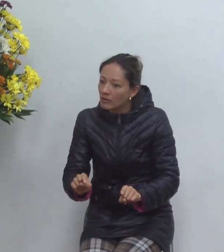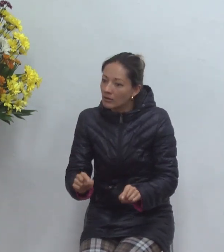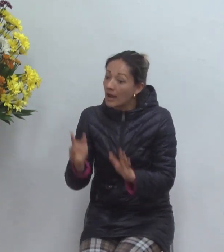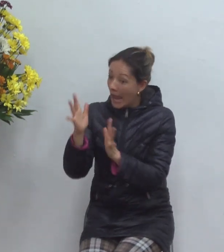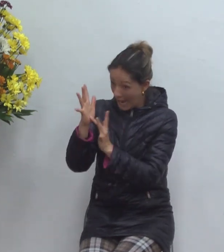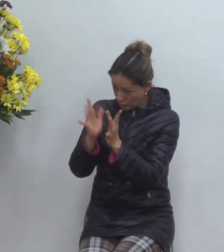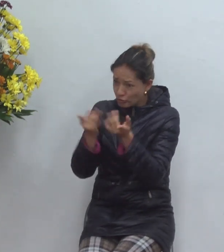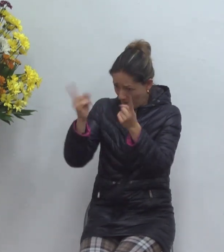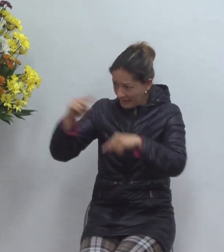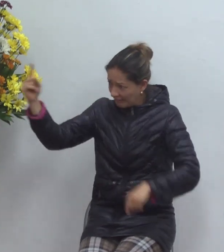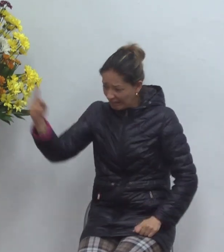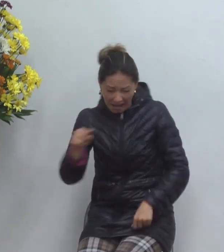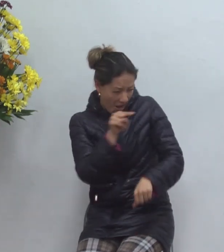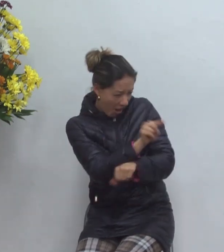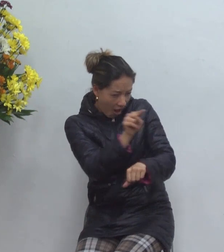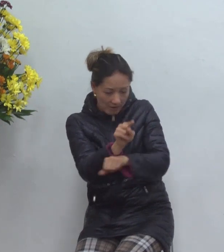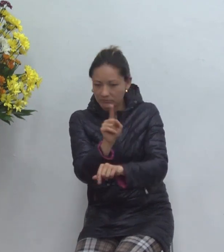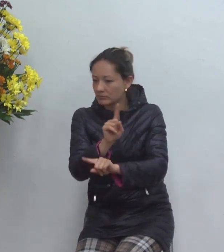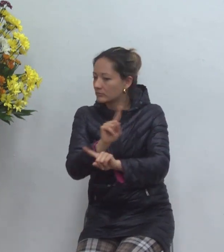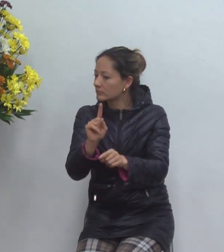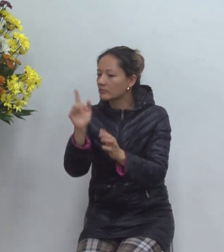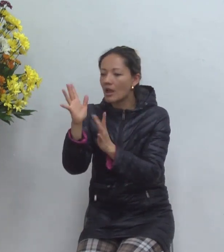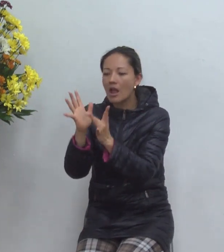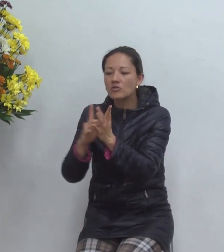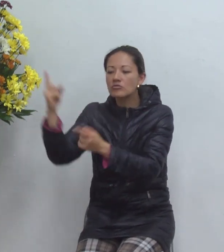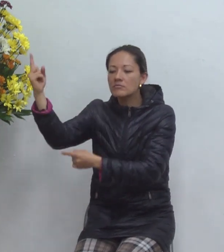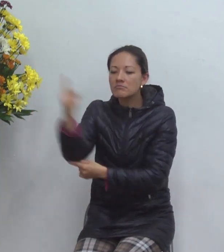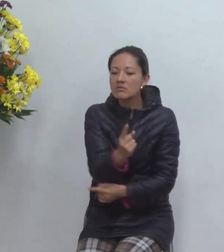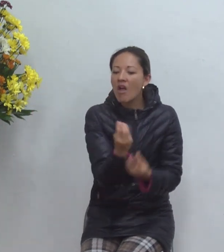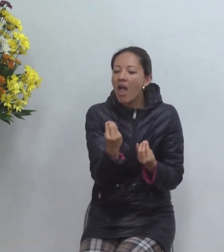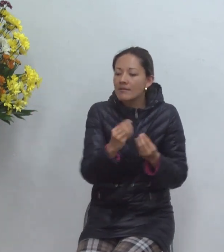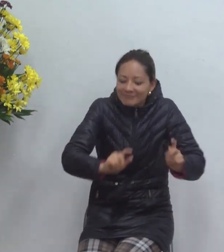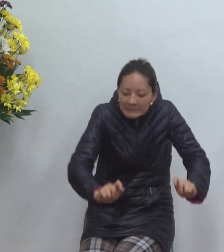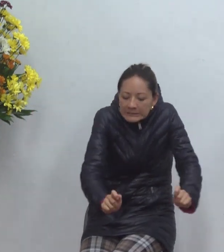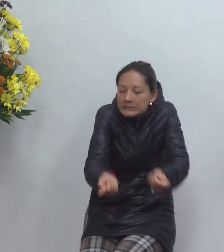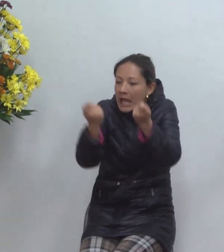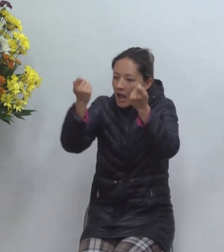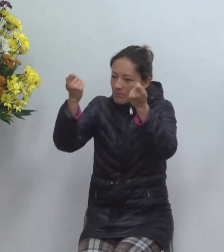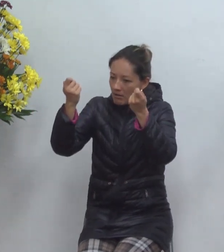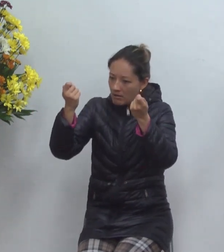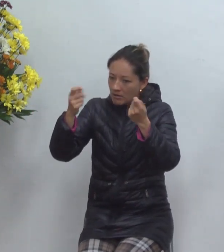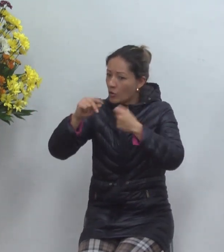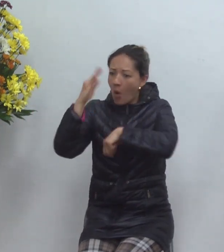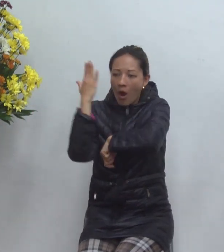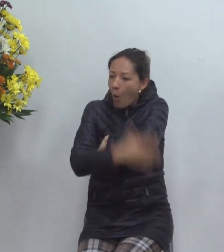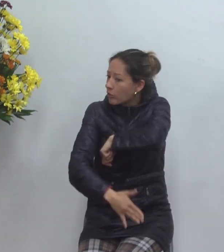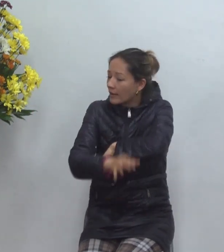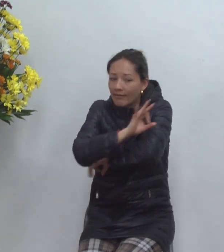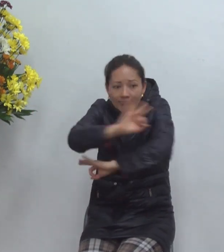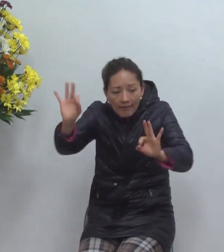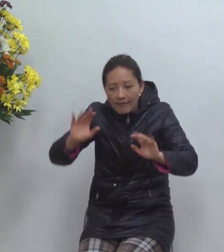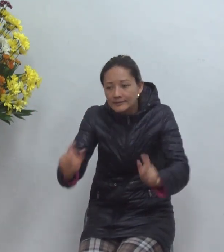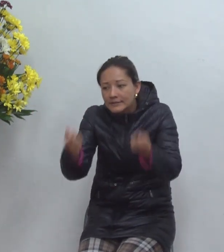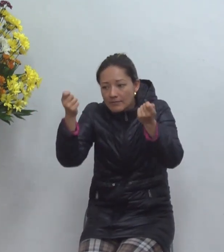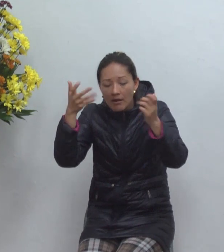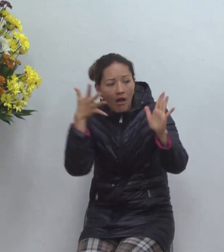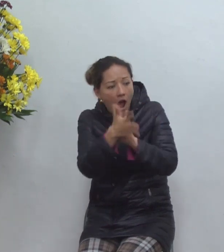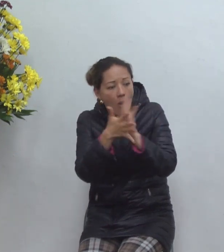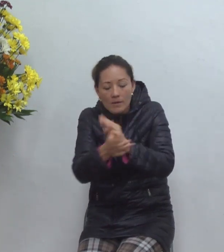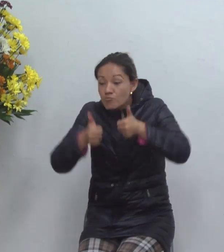condenar él dijo yo no vine a condenar vine a salvar el mundo yo vine a contarles la buena noticia que que yo